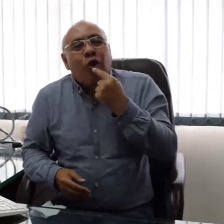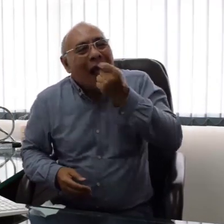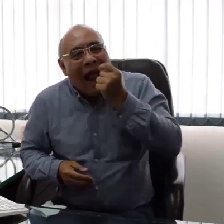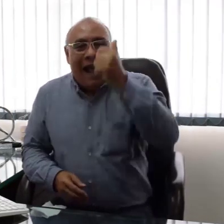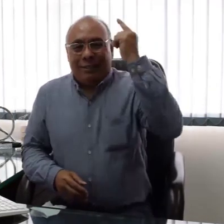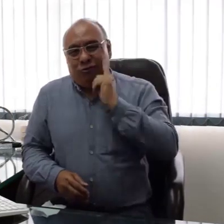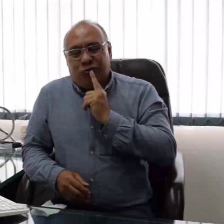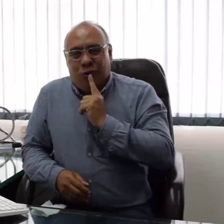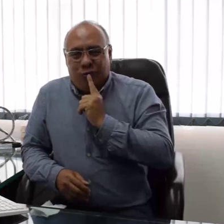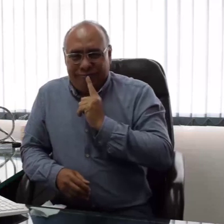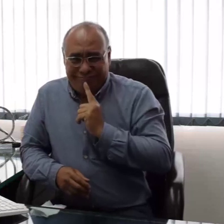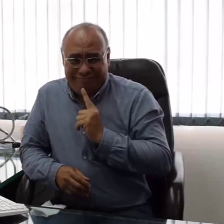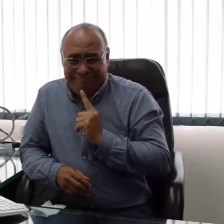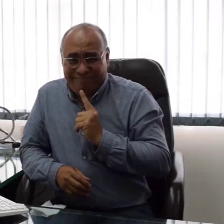sordo. ¿Casi sordo?